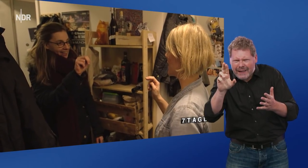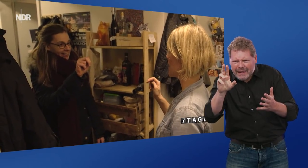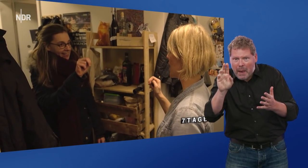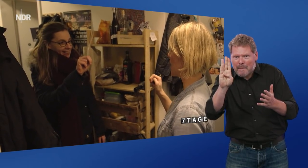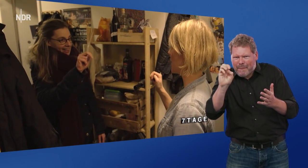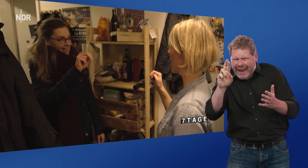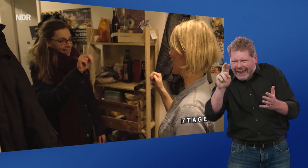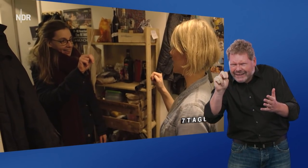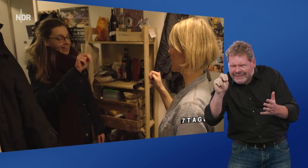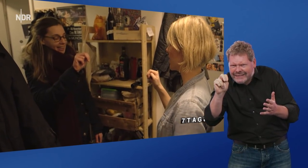Bern?